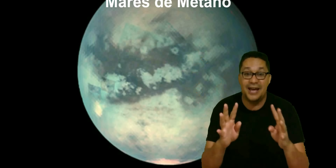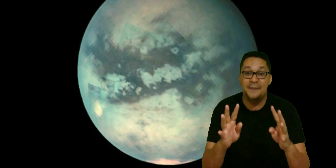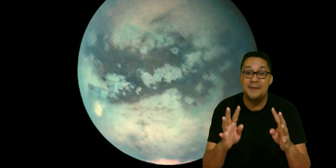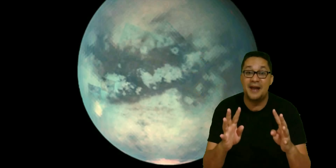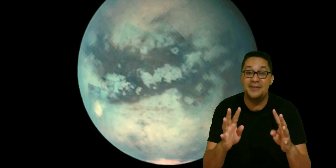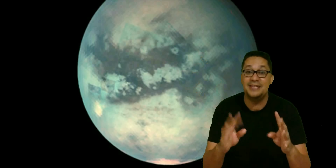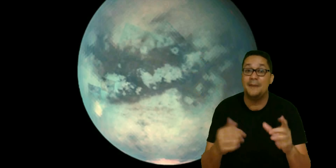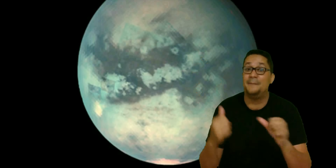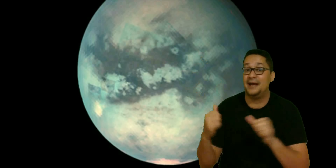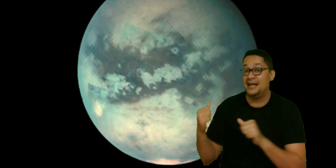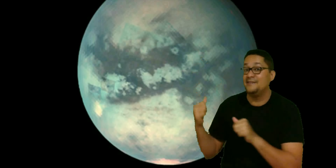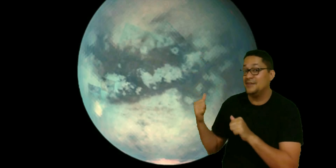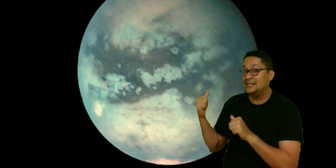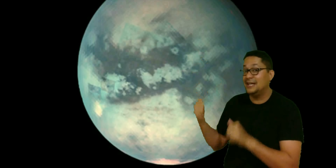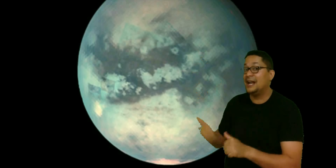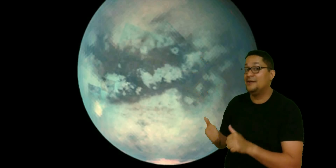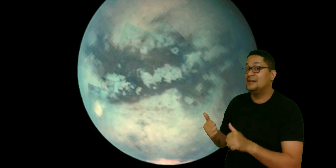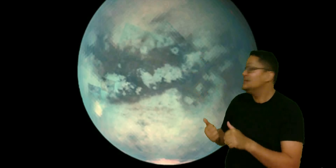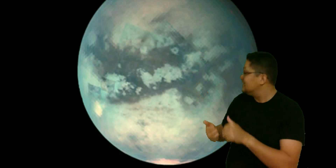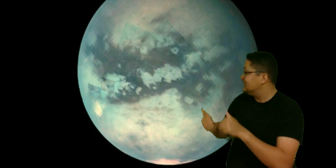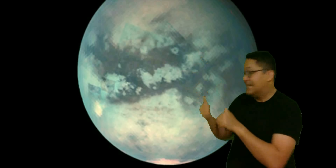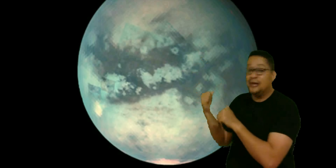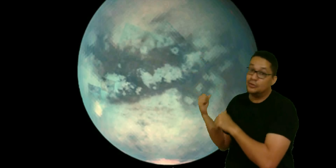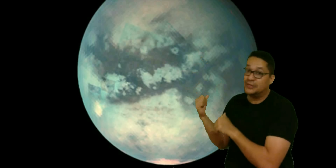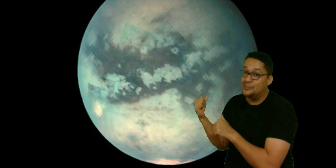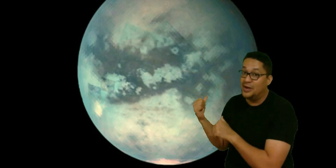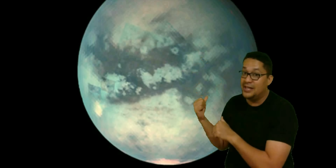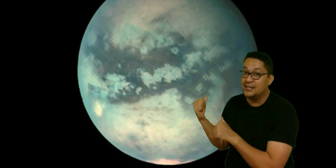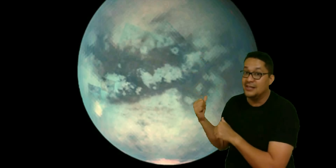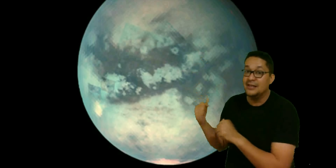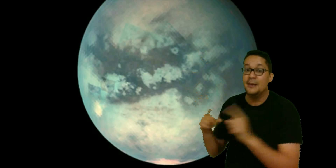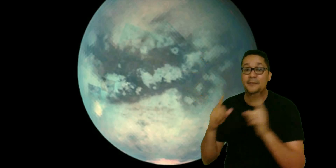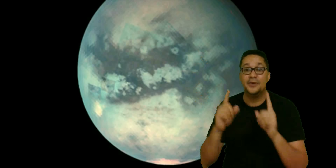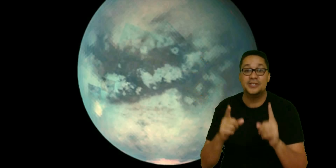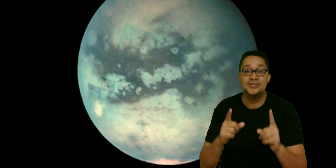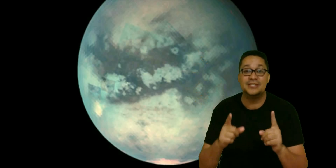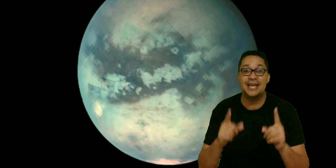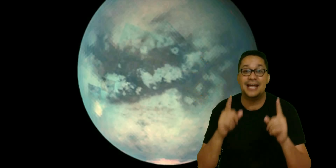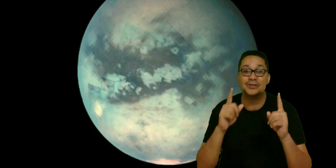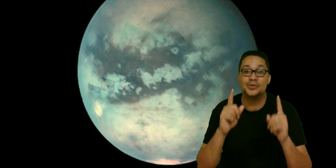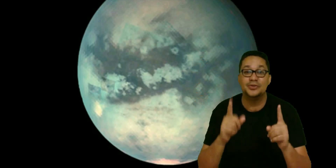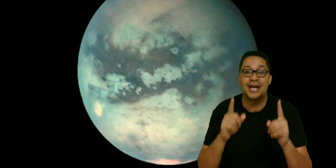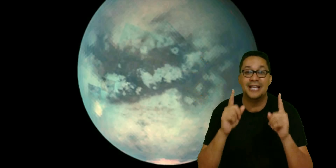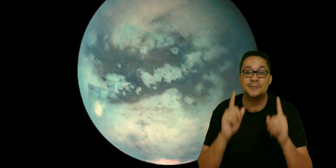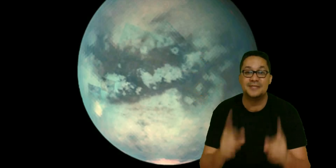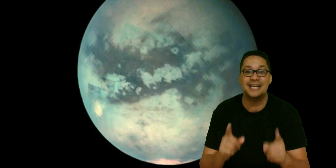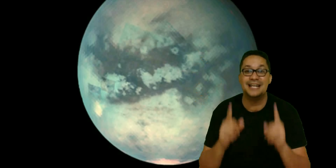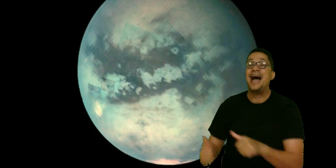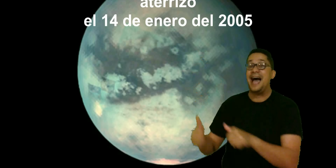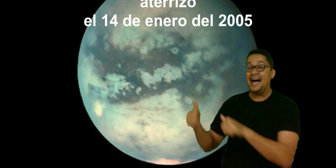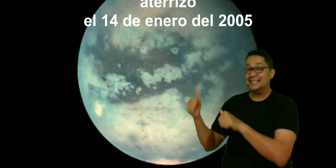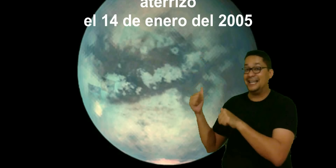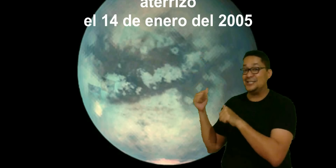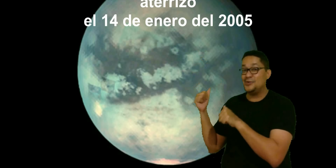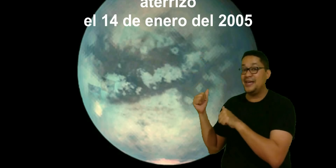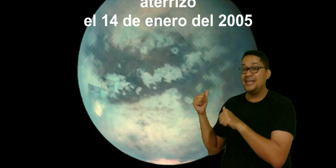gran maravilla para investigar a ver qué encontramos ahí. Por eso es que la sonda espacial aterrizó ahí